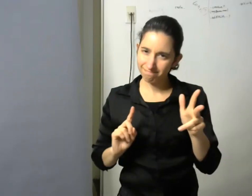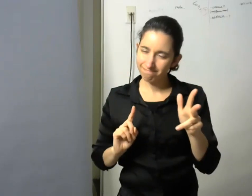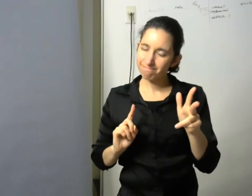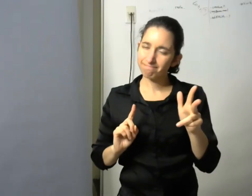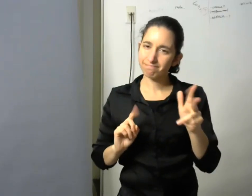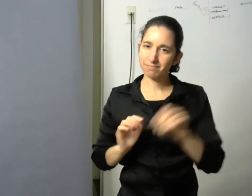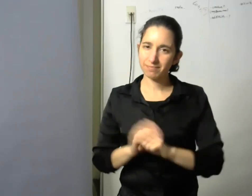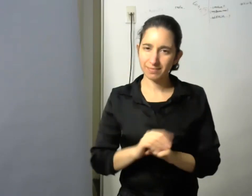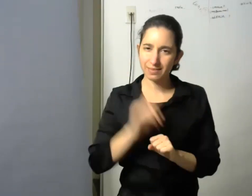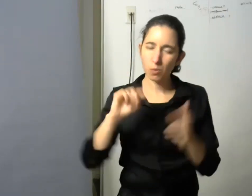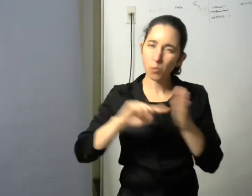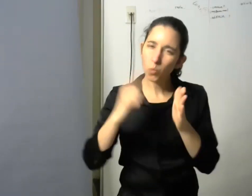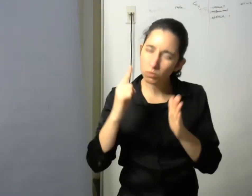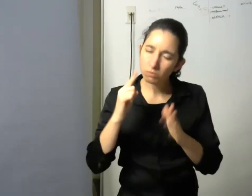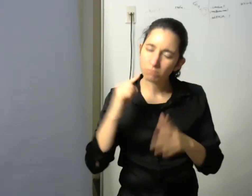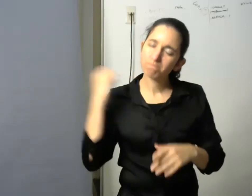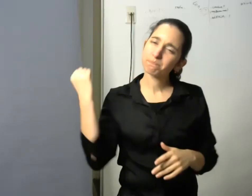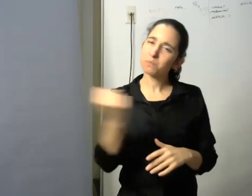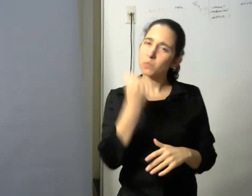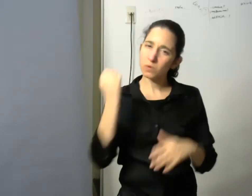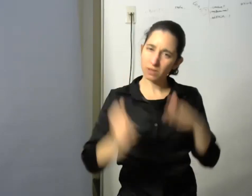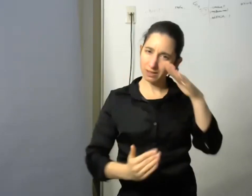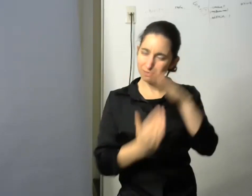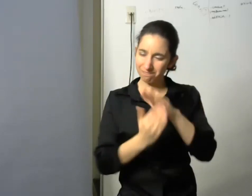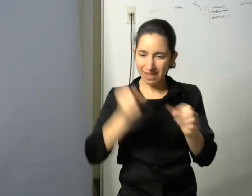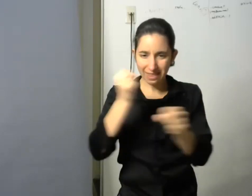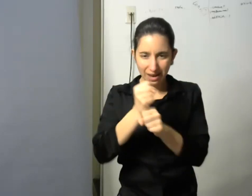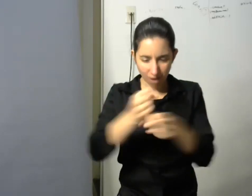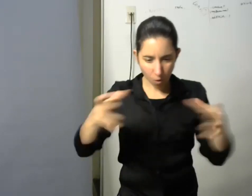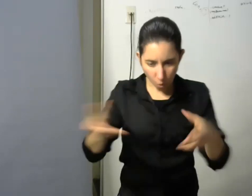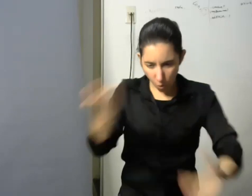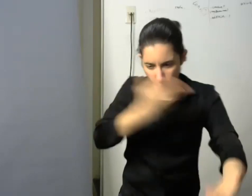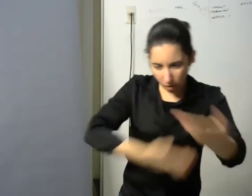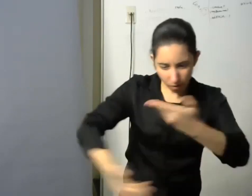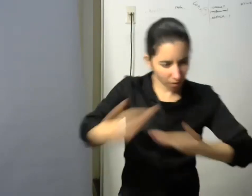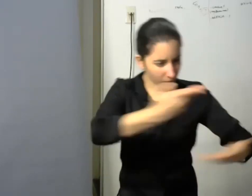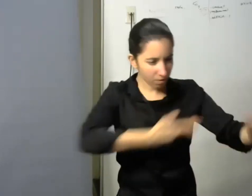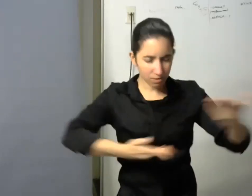importancia del trabajo colaborativo que es lo que me permitió a mí poder